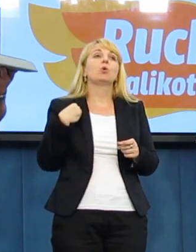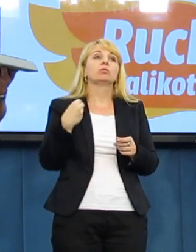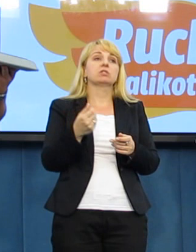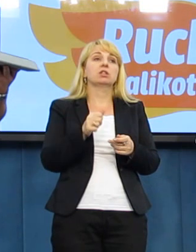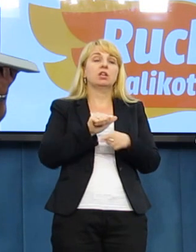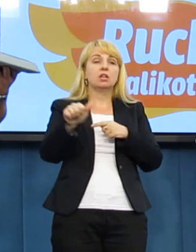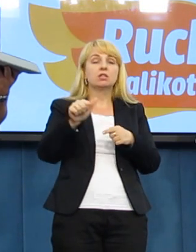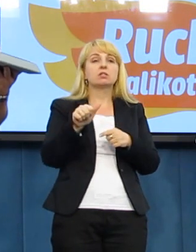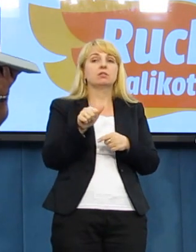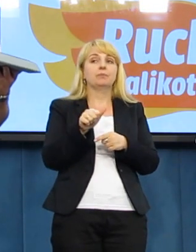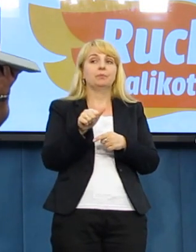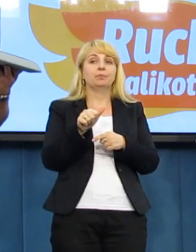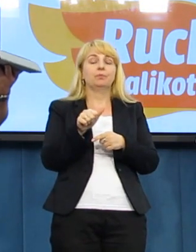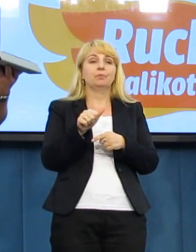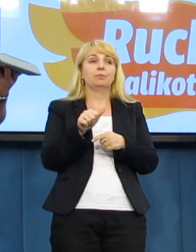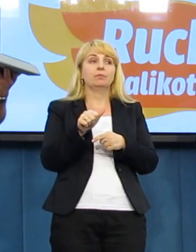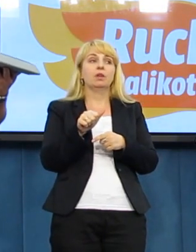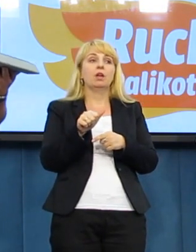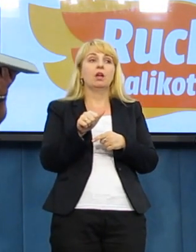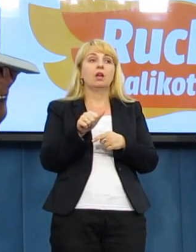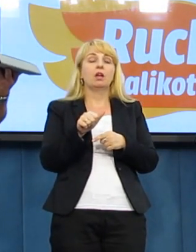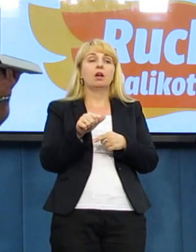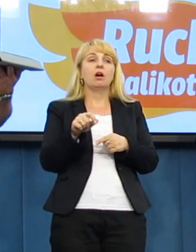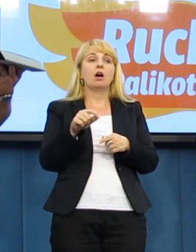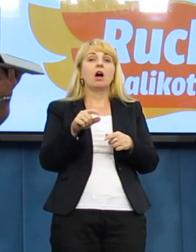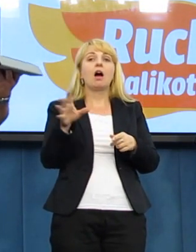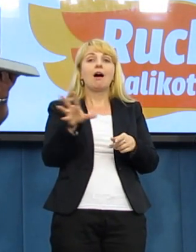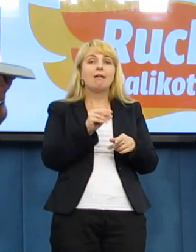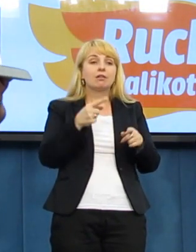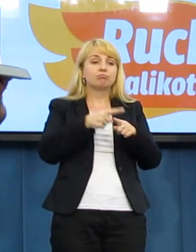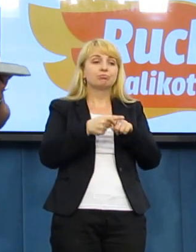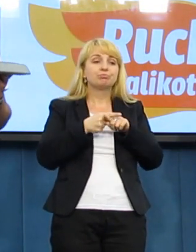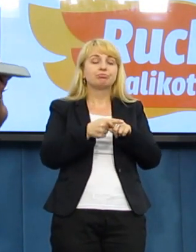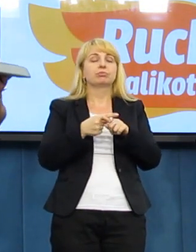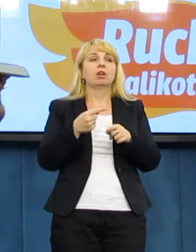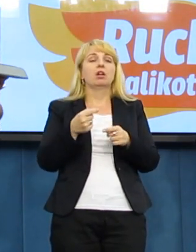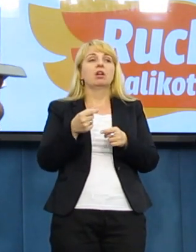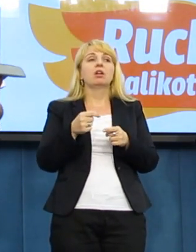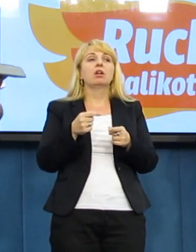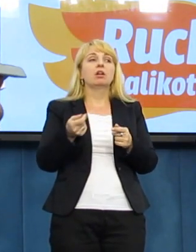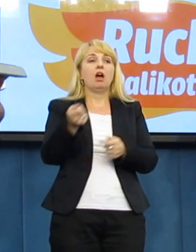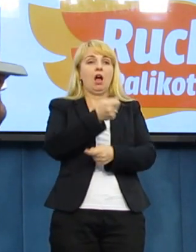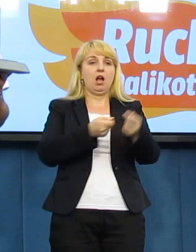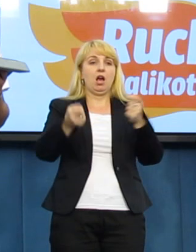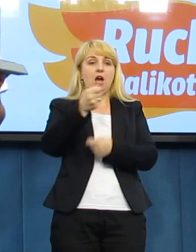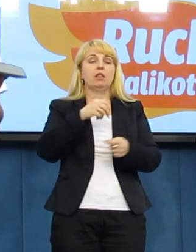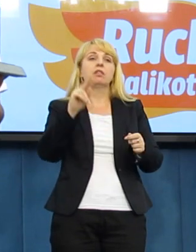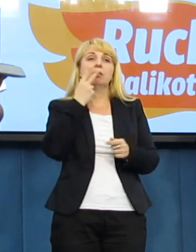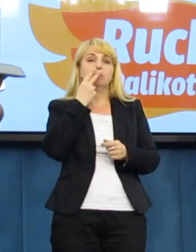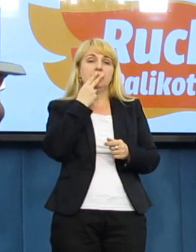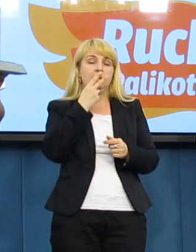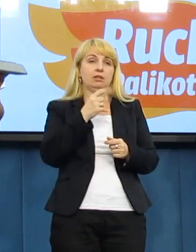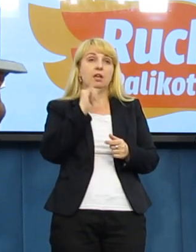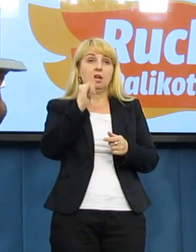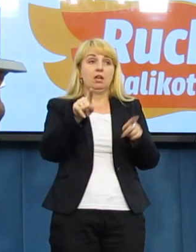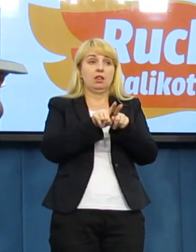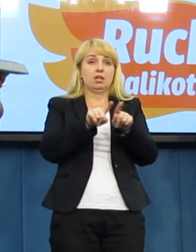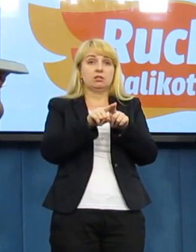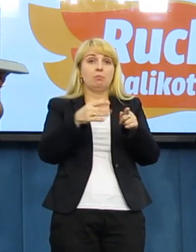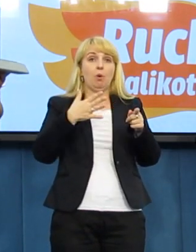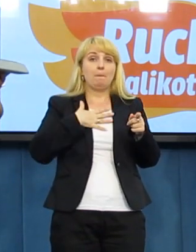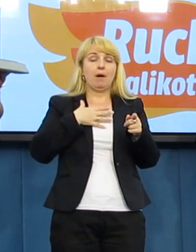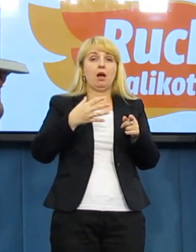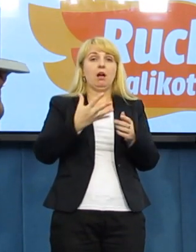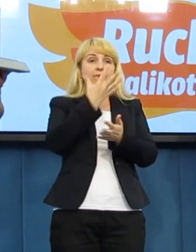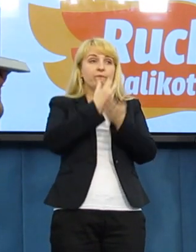jest współuczestnikiem całego procederu obrotu tytoniem. Mało tego, czerpie z tego obrotu